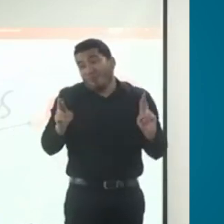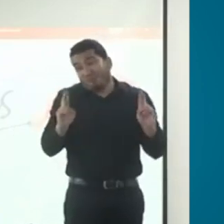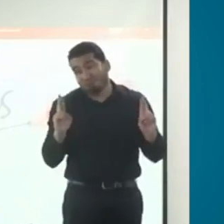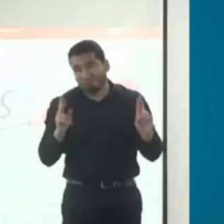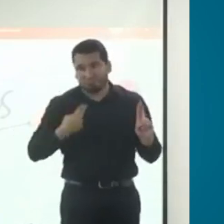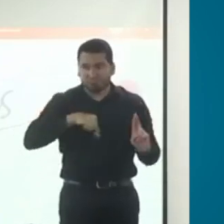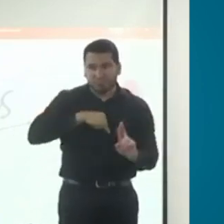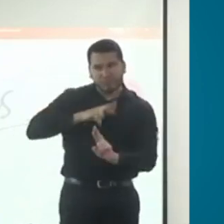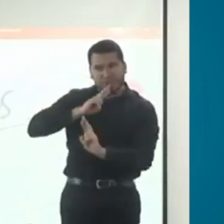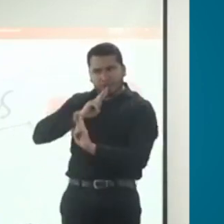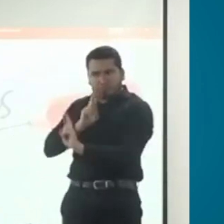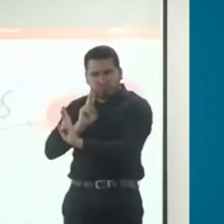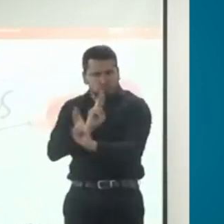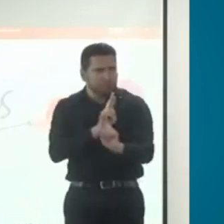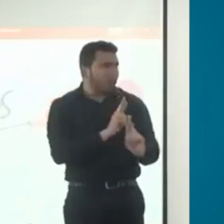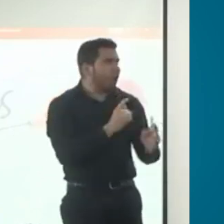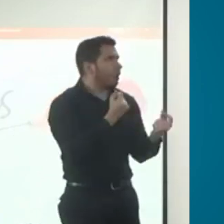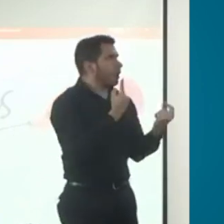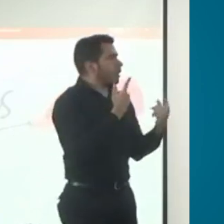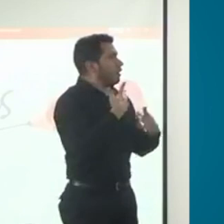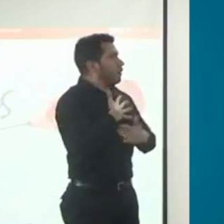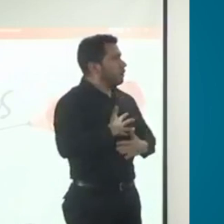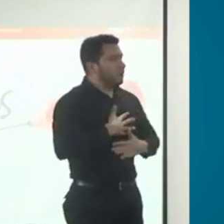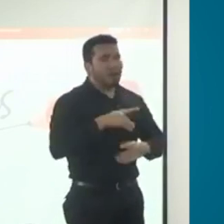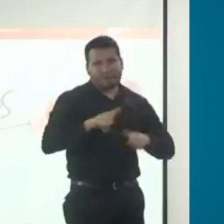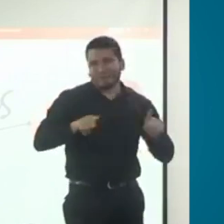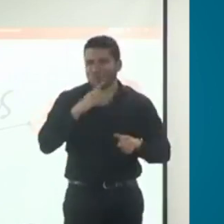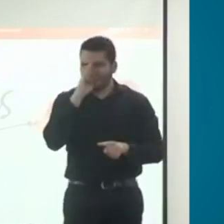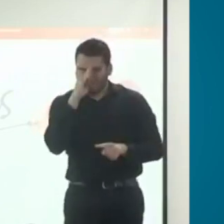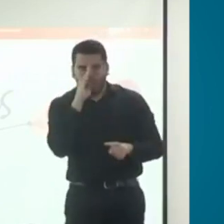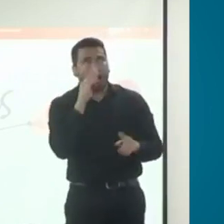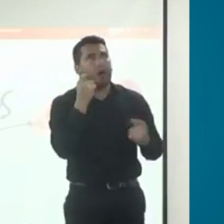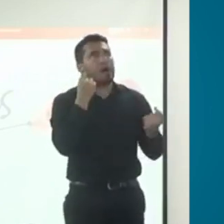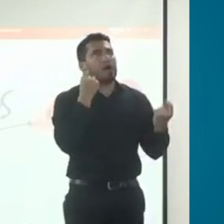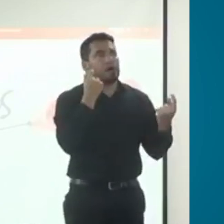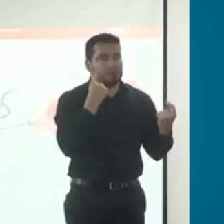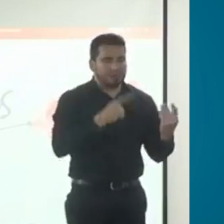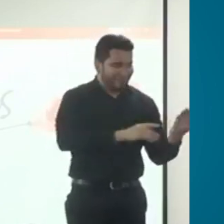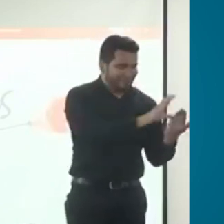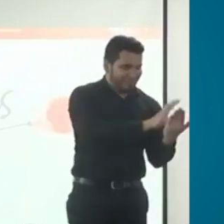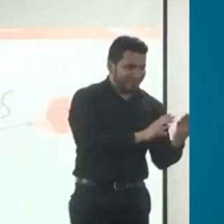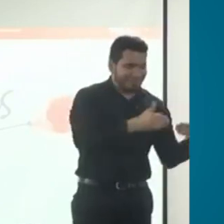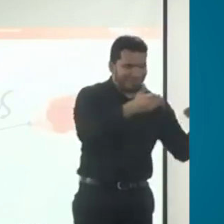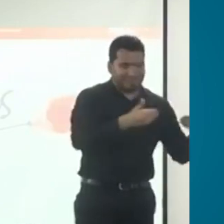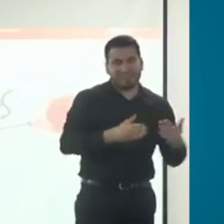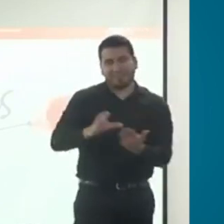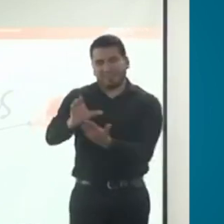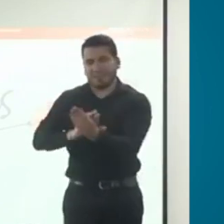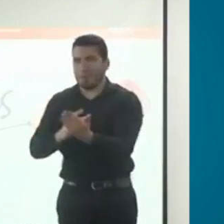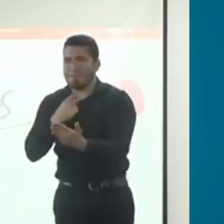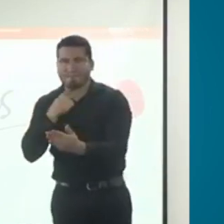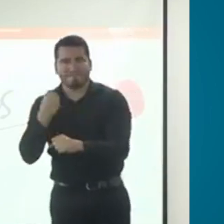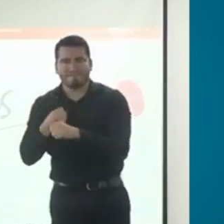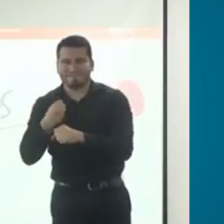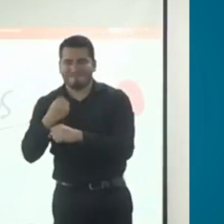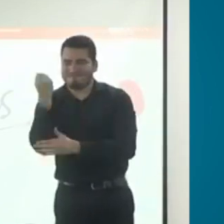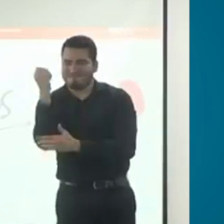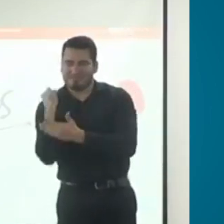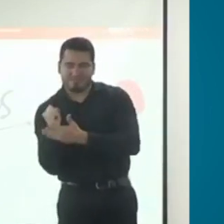mayoría de las inquietudes sobre estos dos certificados. Y le doy la palabra a